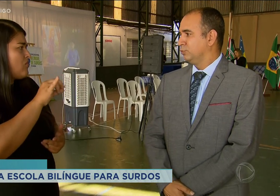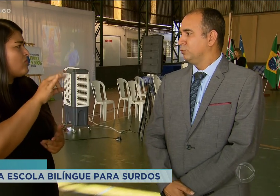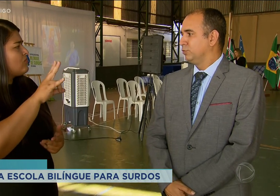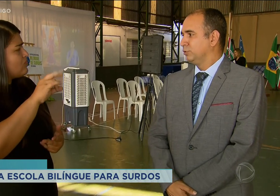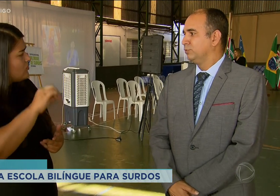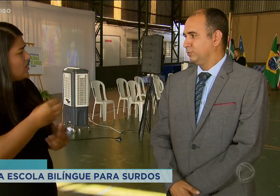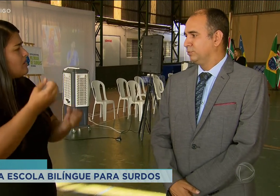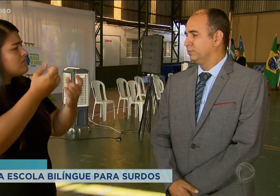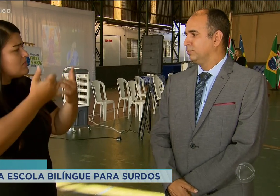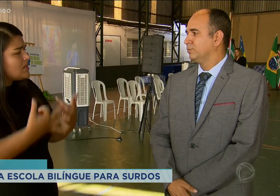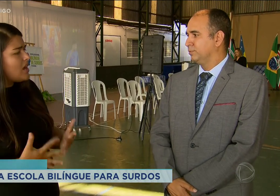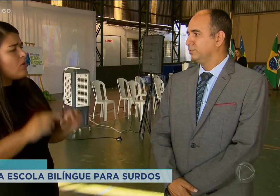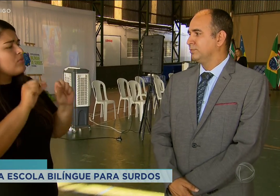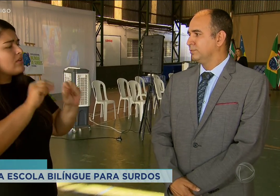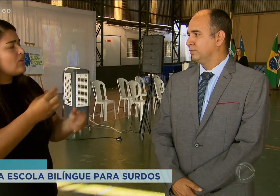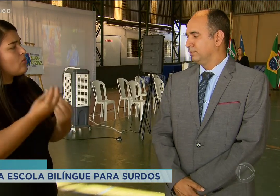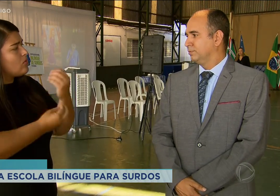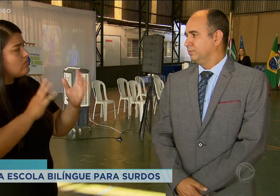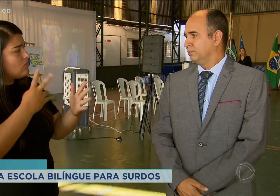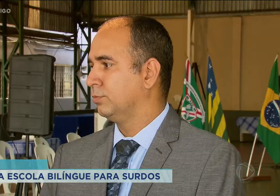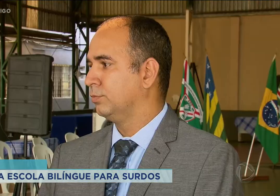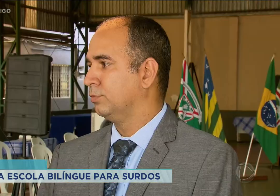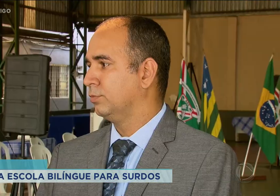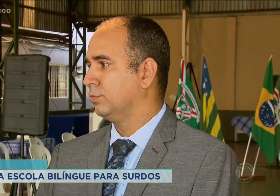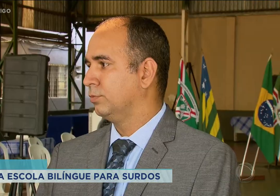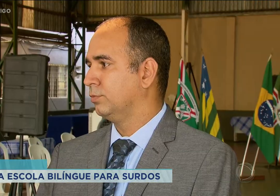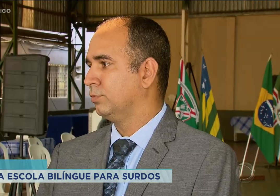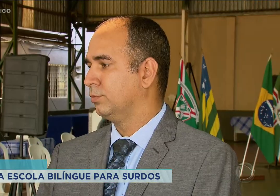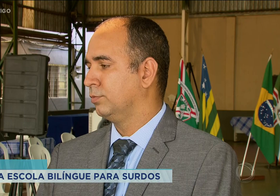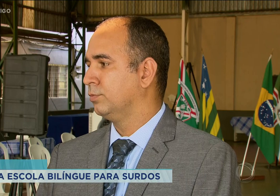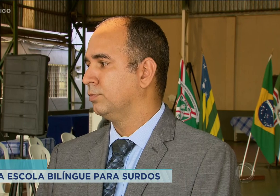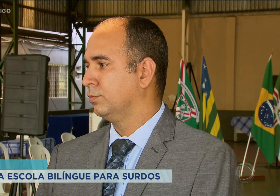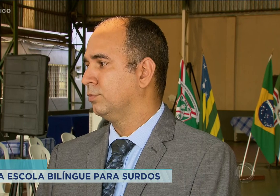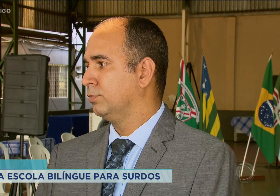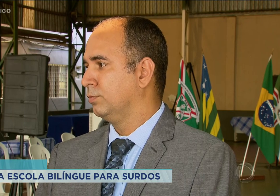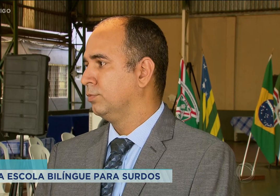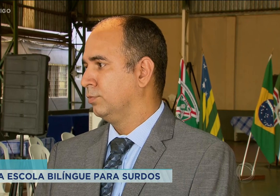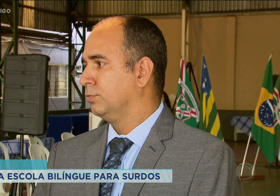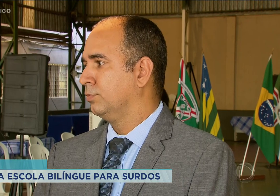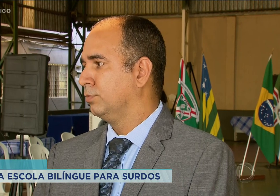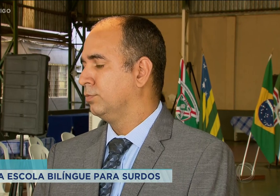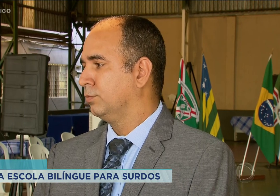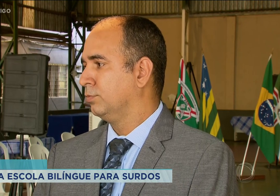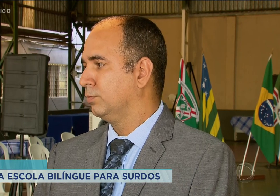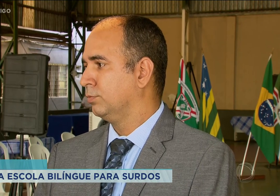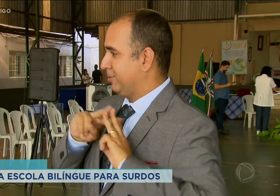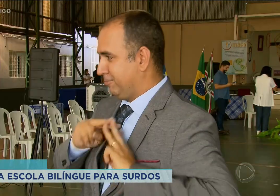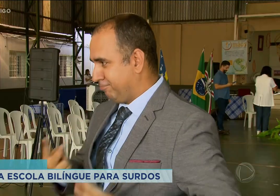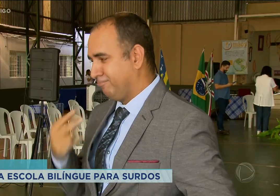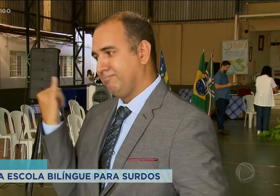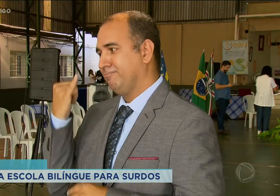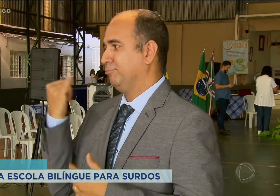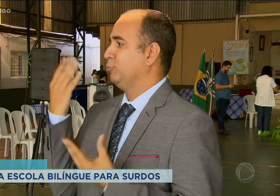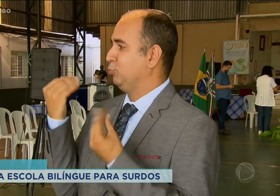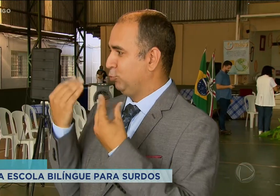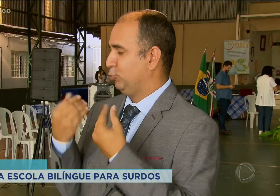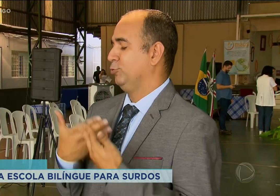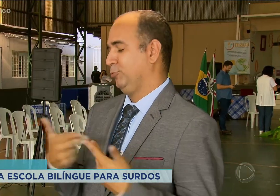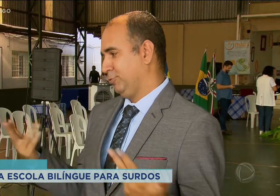que tem a voz interpretada pela Josiane, perdeu a audição ainda muito novo, depois de uma catapora, mas a surdez nunca foi